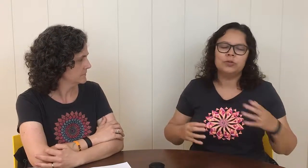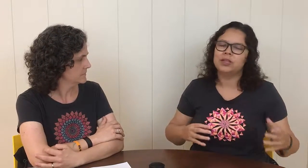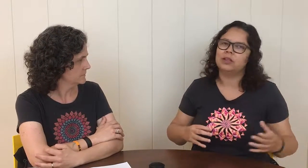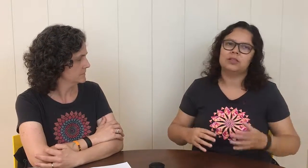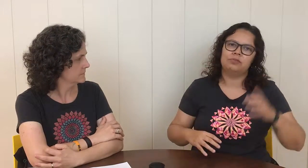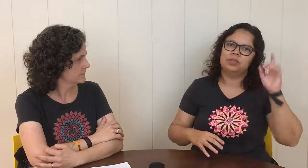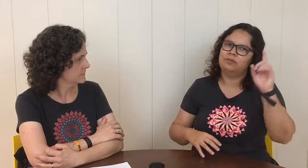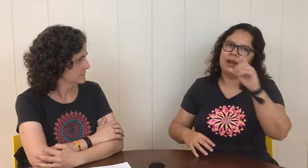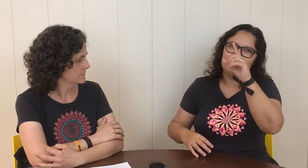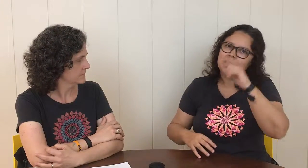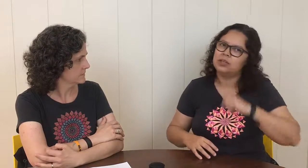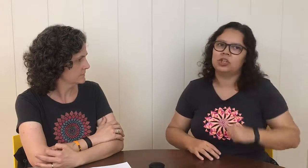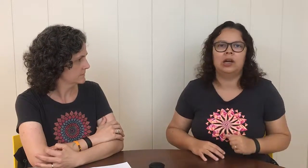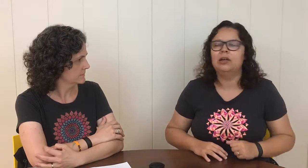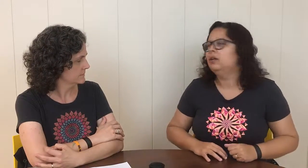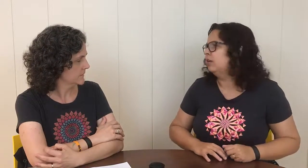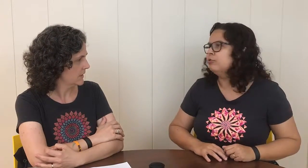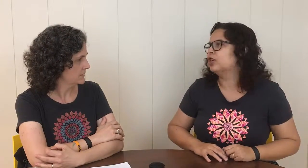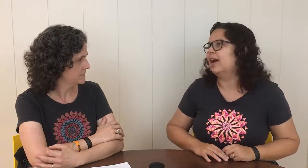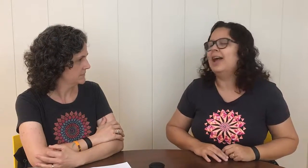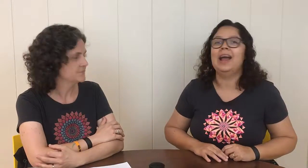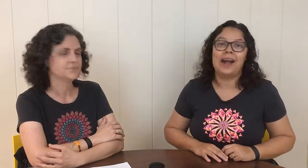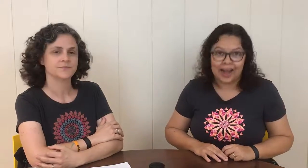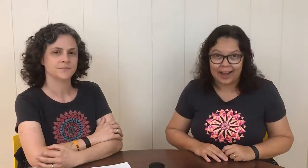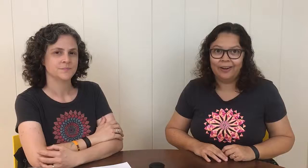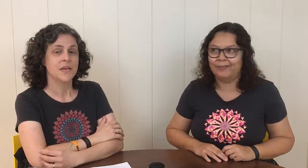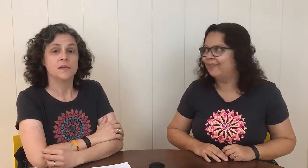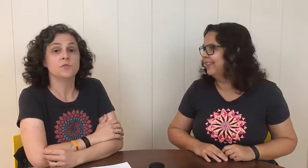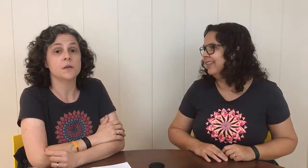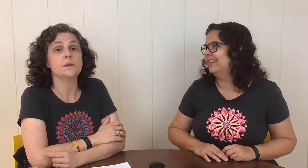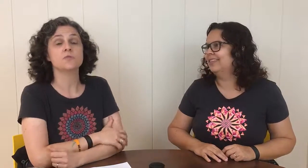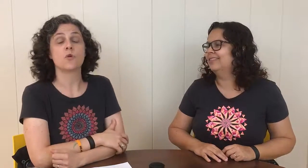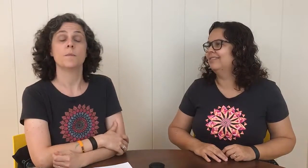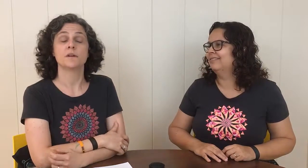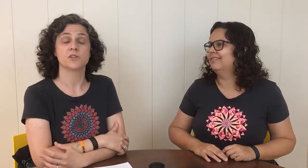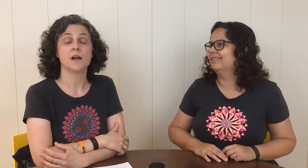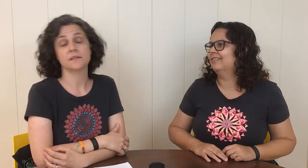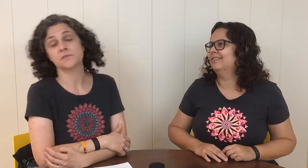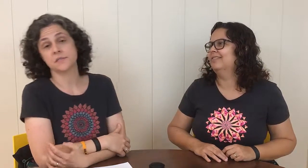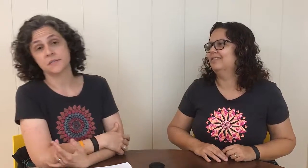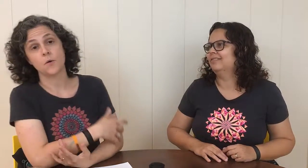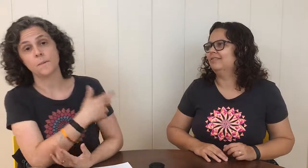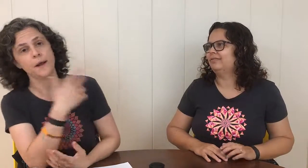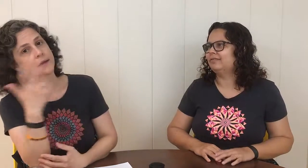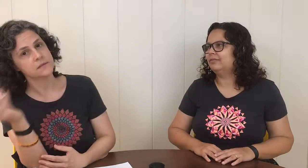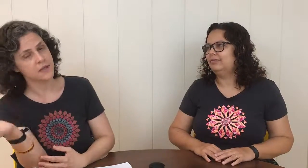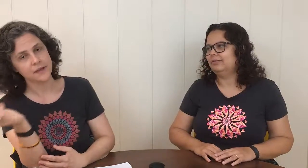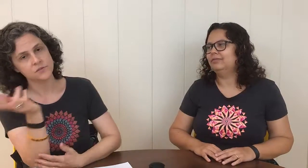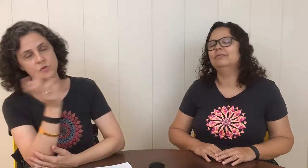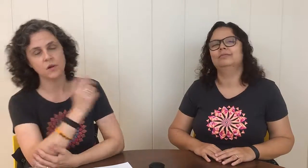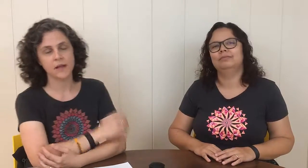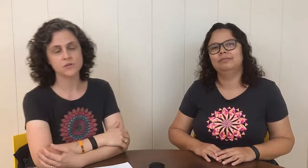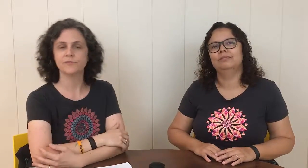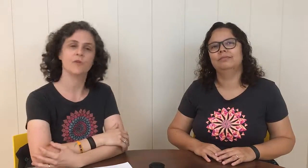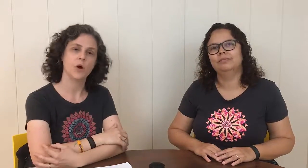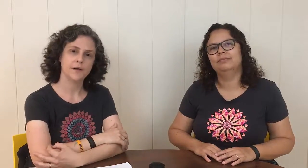certeza, você não vai mais achar que o chá é caro. Não tenha medo de comprar chá, até se você quiser comprar em sites online de fora.